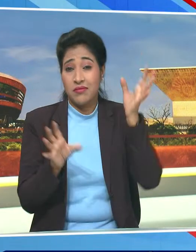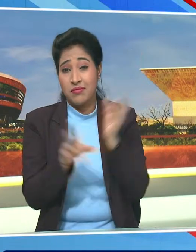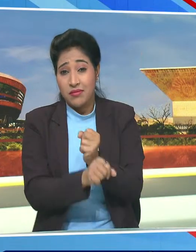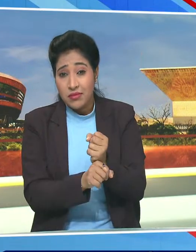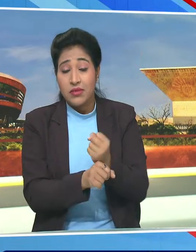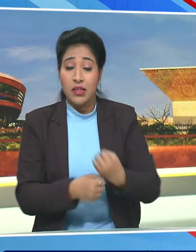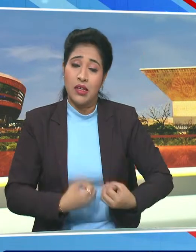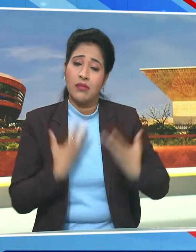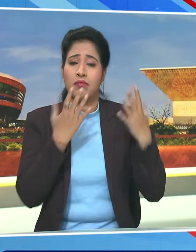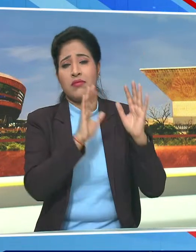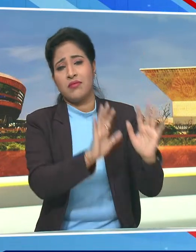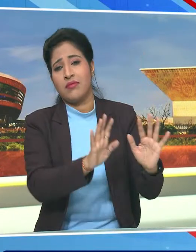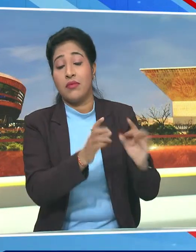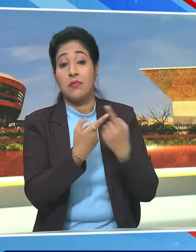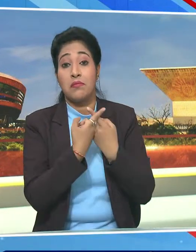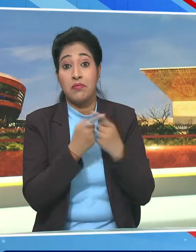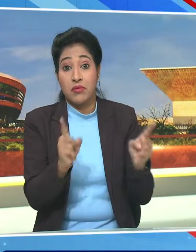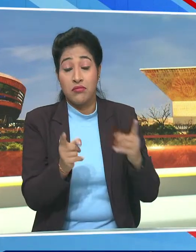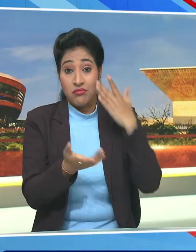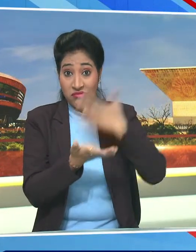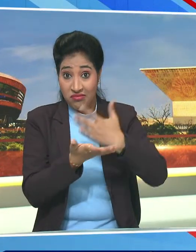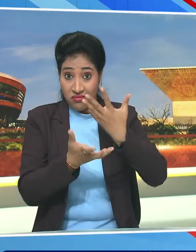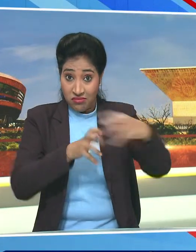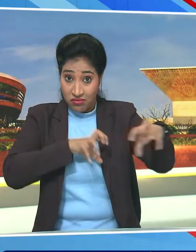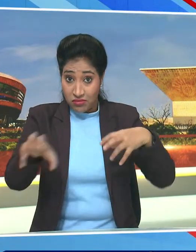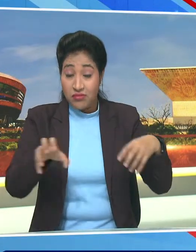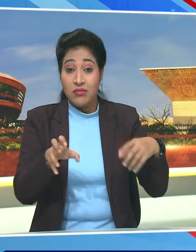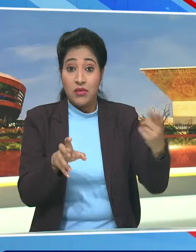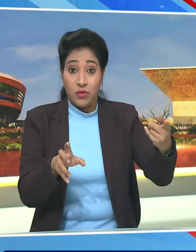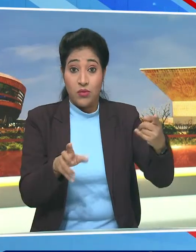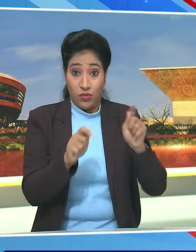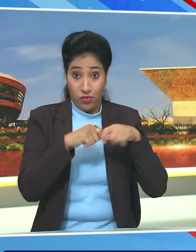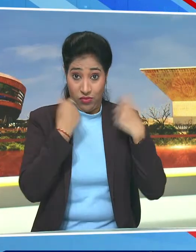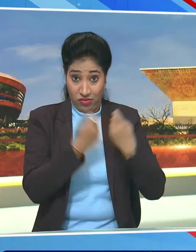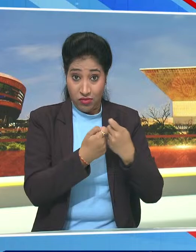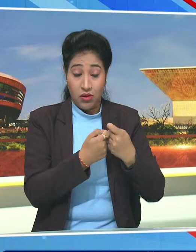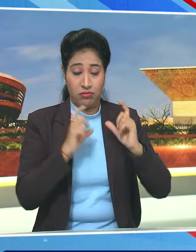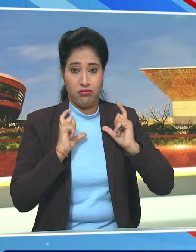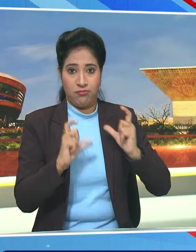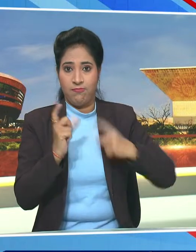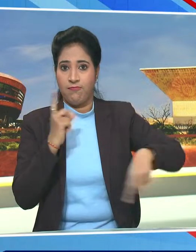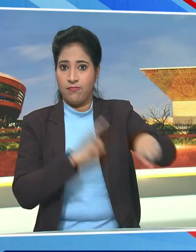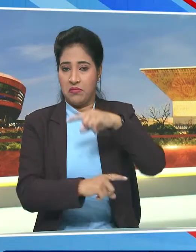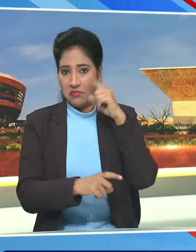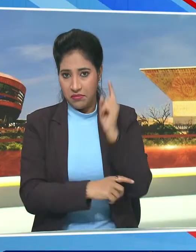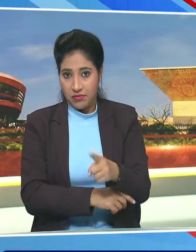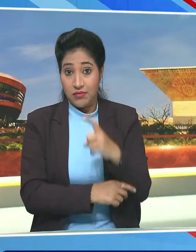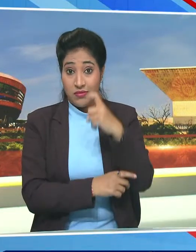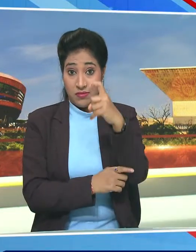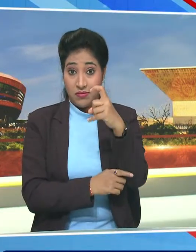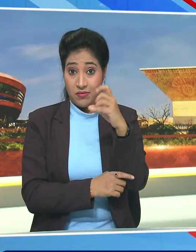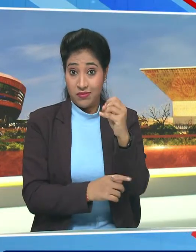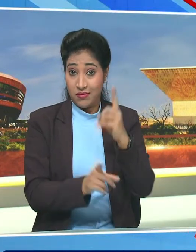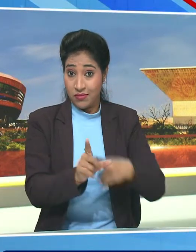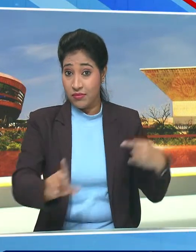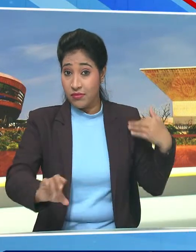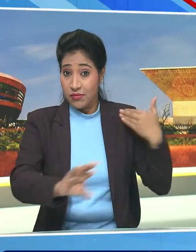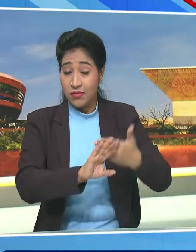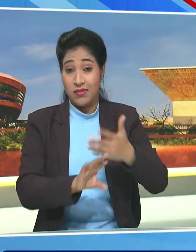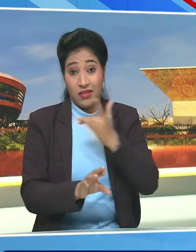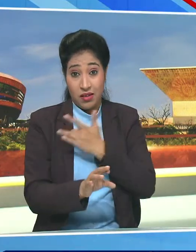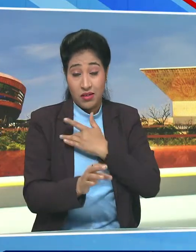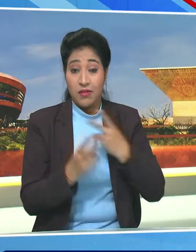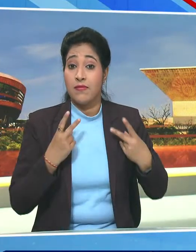खुश रहें लेकिन उनके विभाजनकारी एजेंडे से साफधान रहना होगा सत्तर साल पुरानी आदत